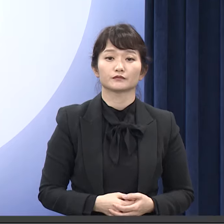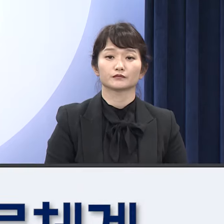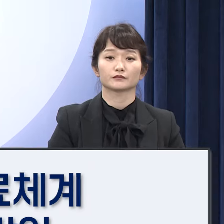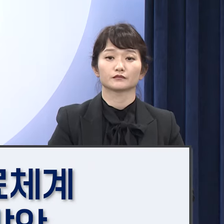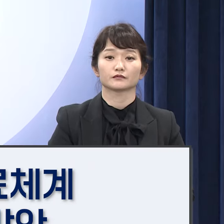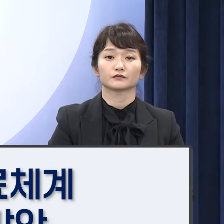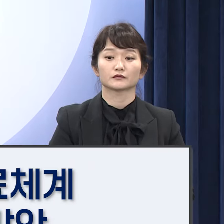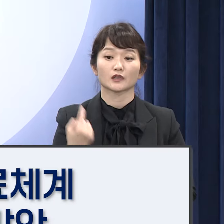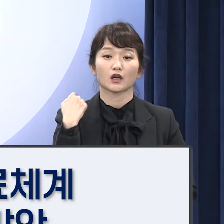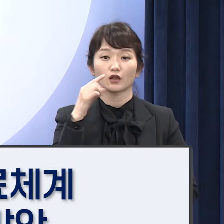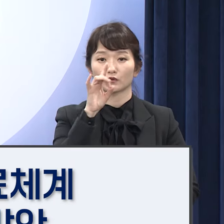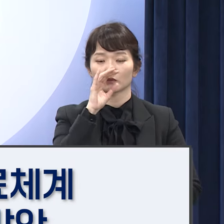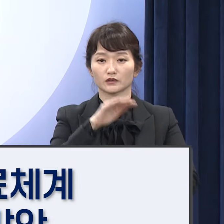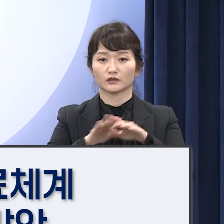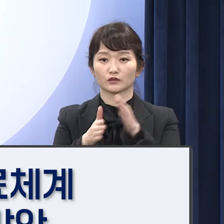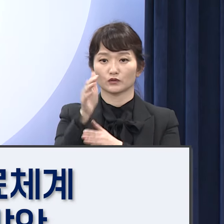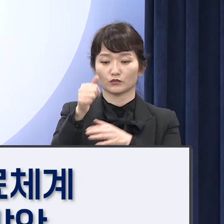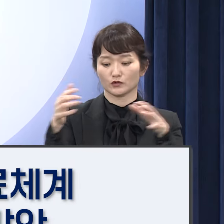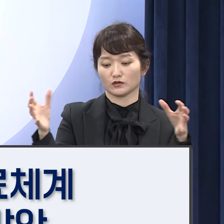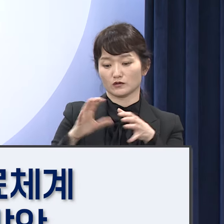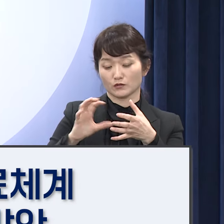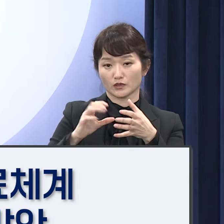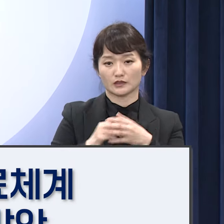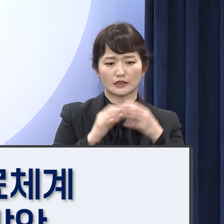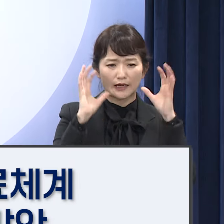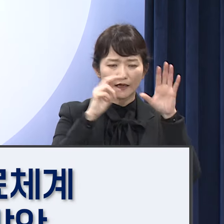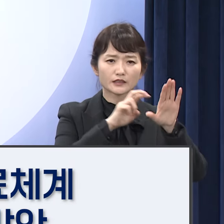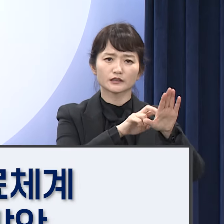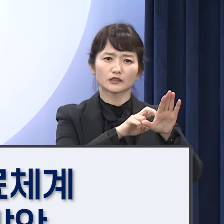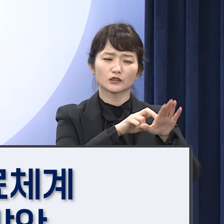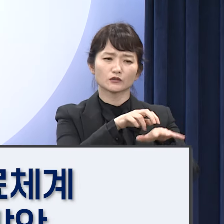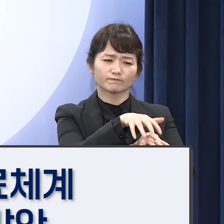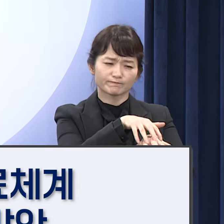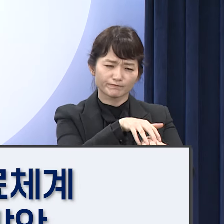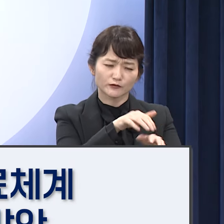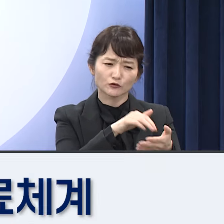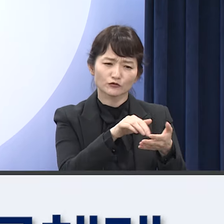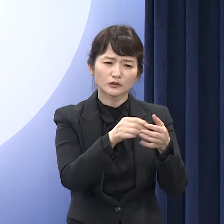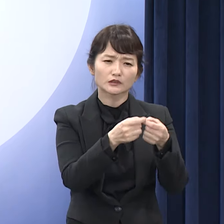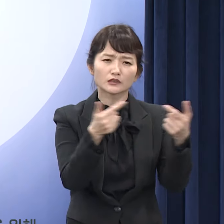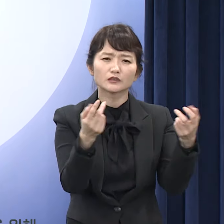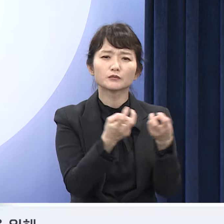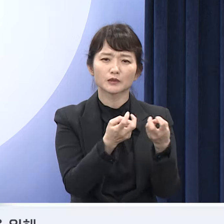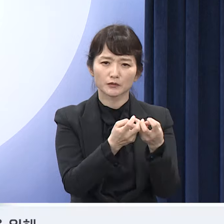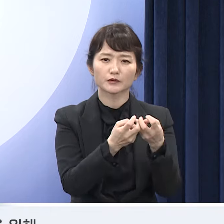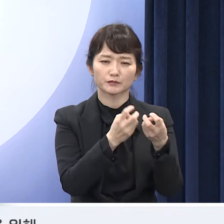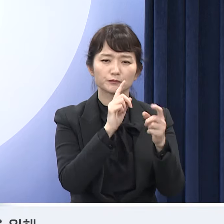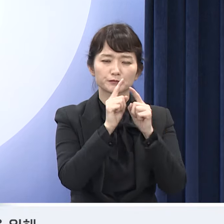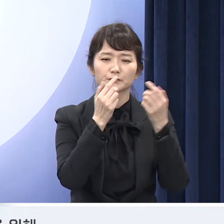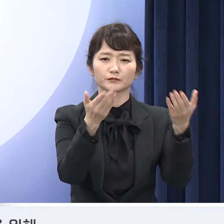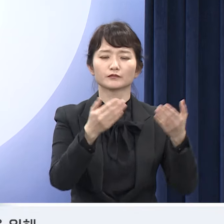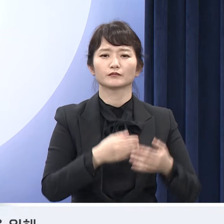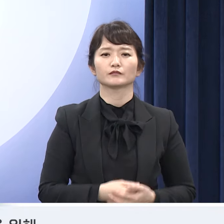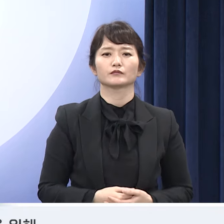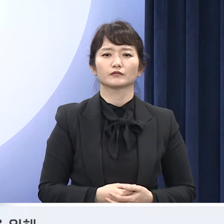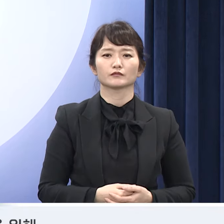어제 중대본에서 논의했던 소아진료체계 강화 방안에 대해서 말씀드리겠습니다. 정부는